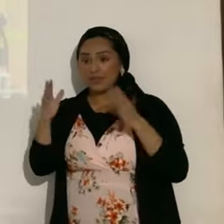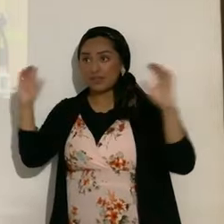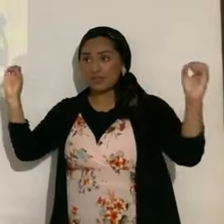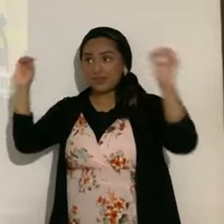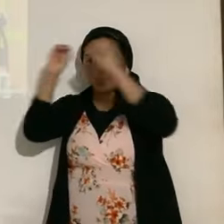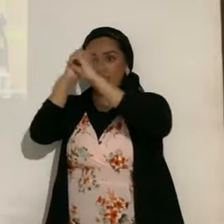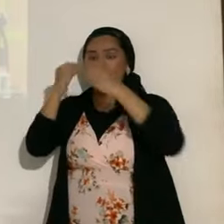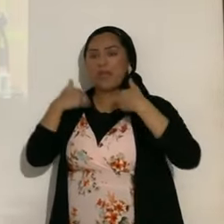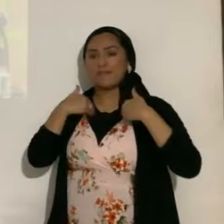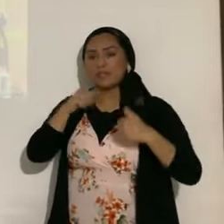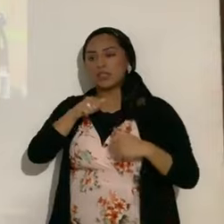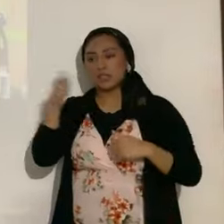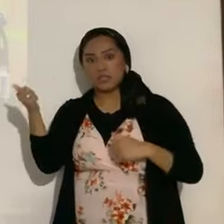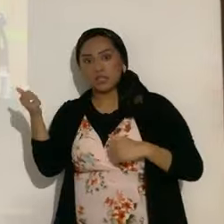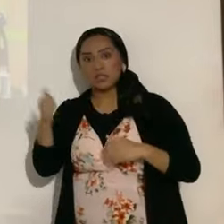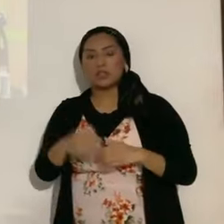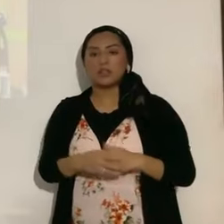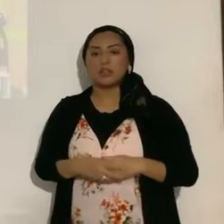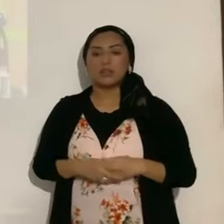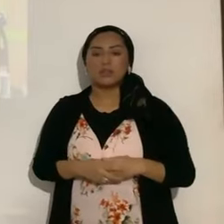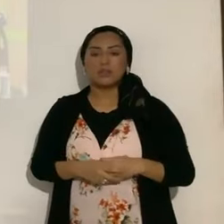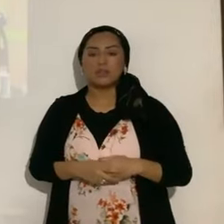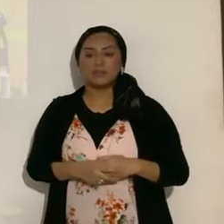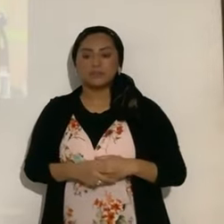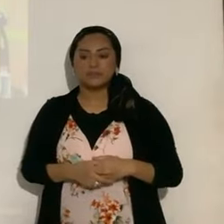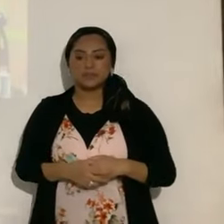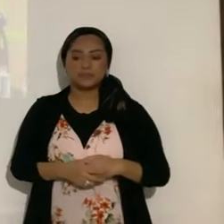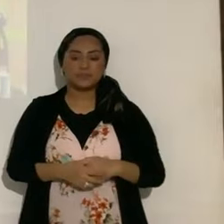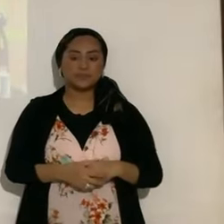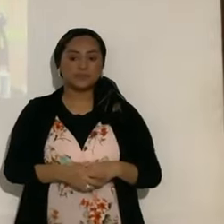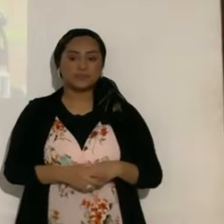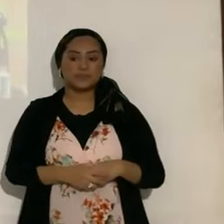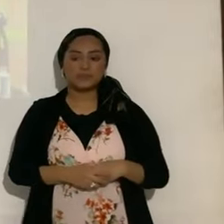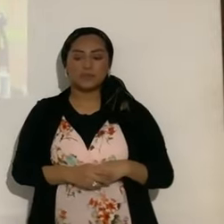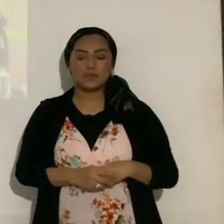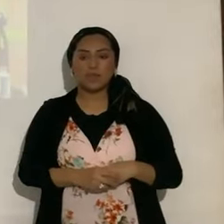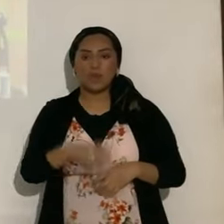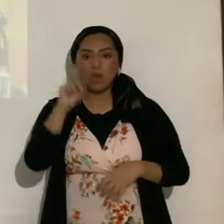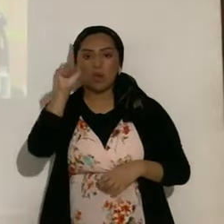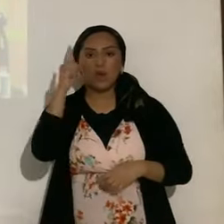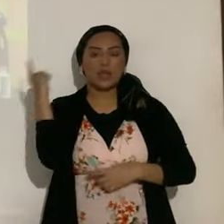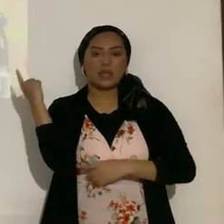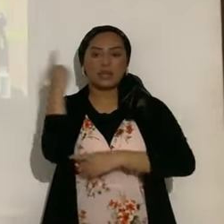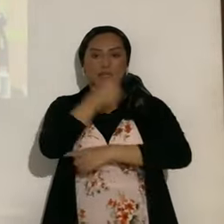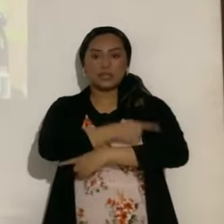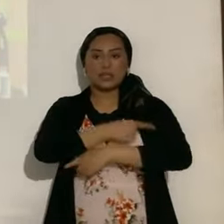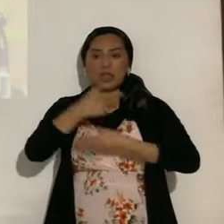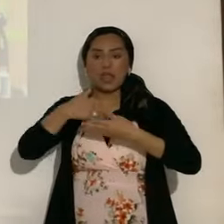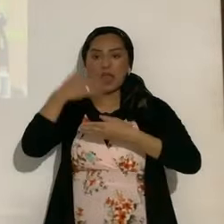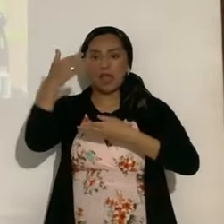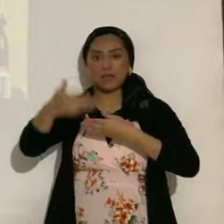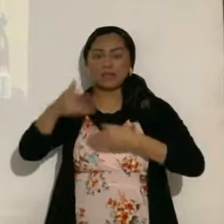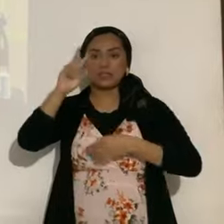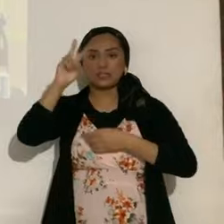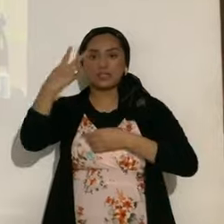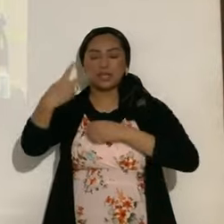va a haber otro eclipse, va a ser uno penumbral, tan solo un día después de Pesaj Shení, del segundo